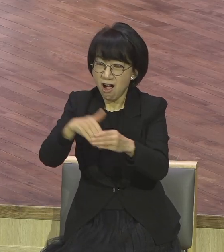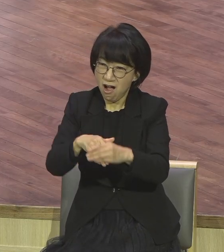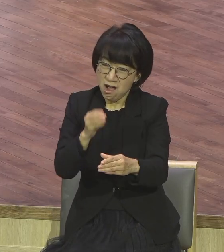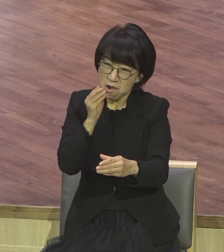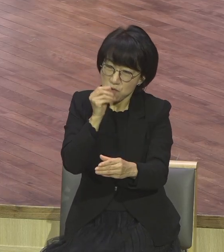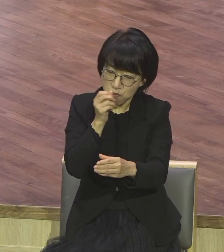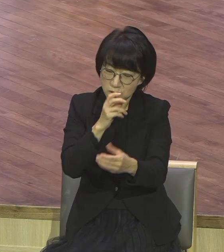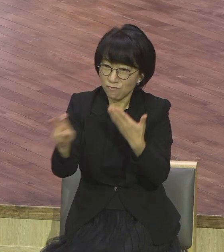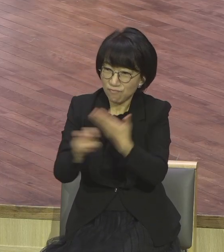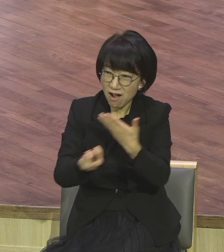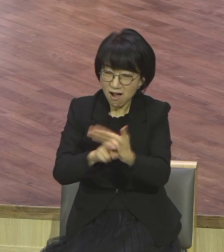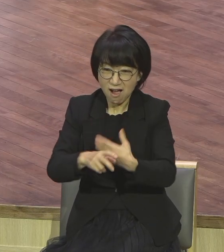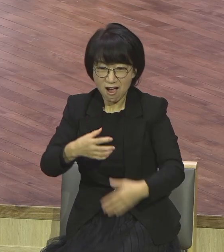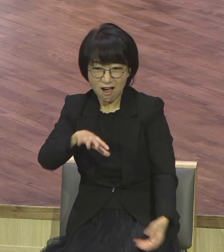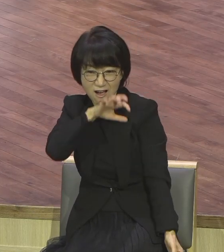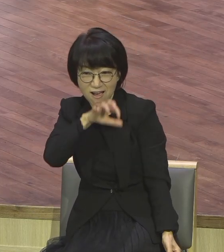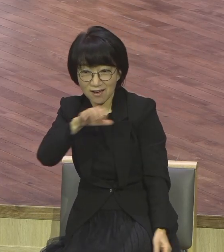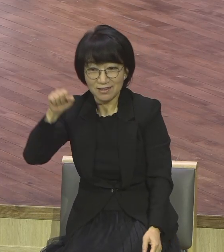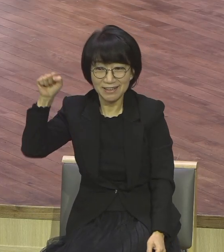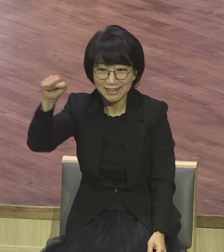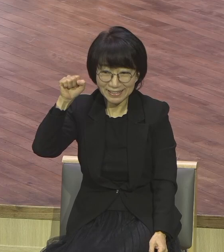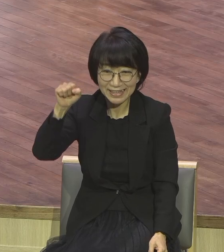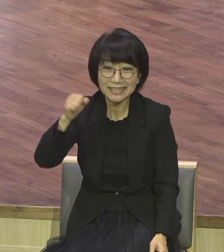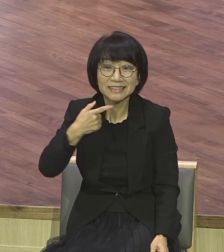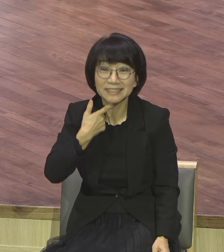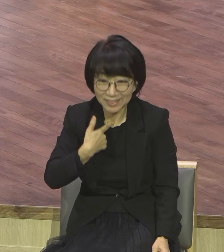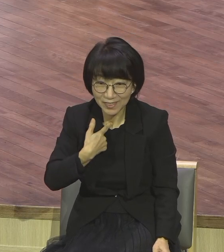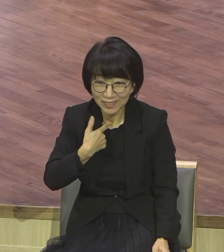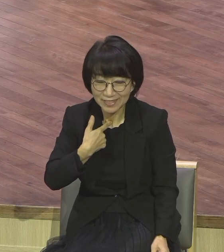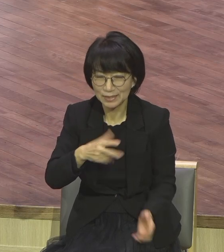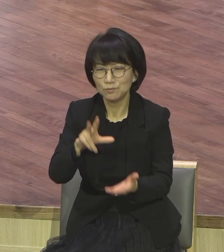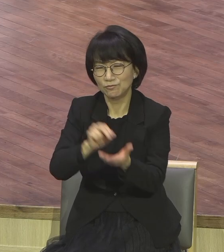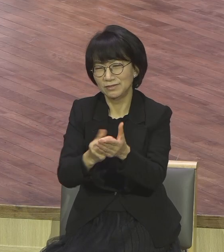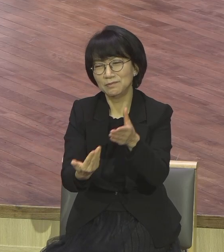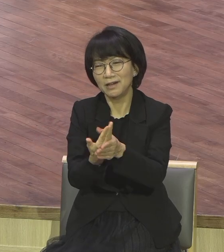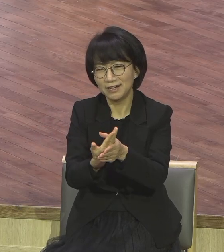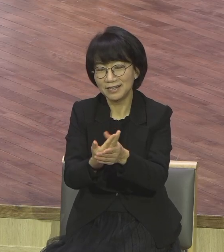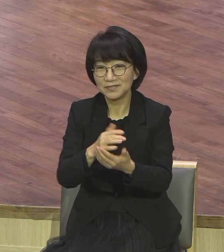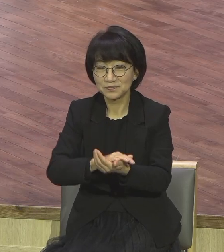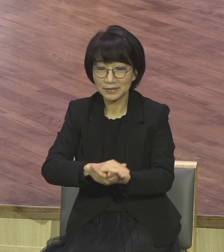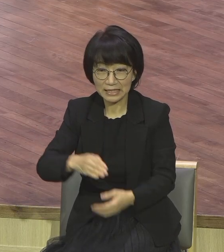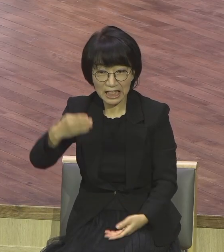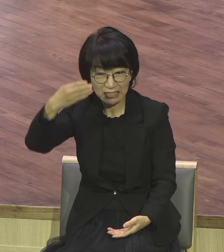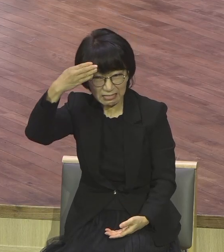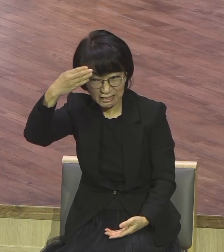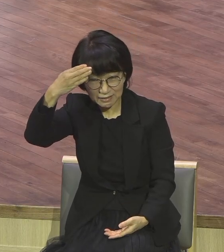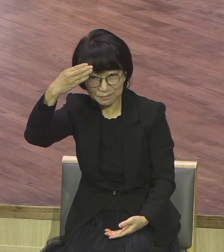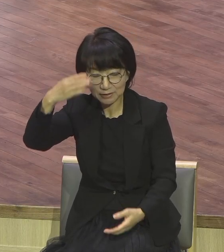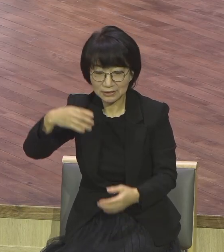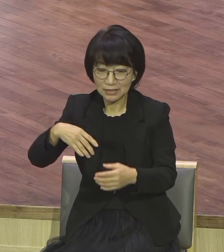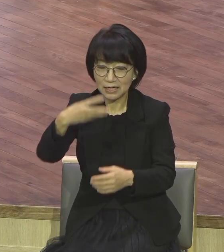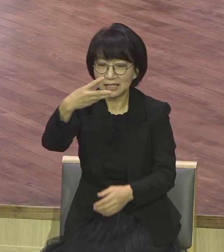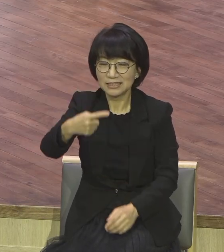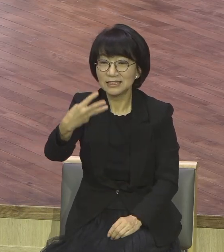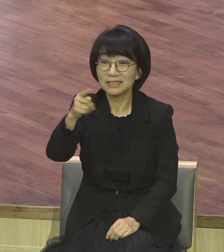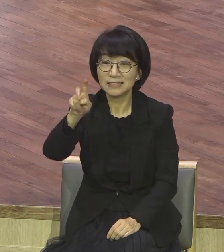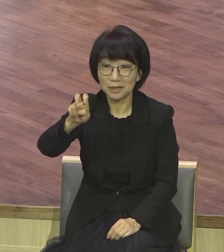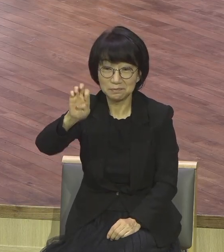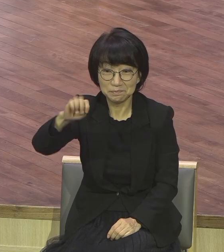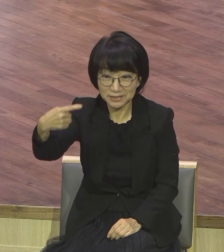많은 이슈가 지금 발생하고 있습니다. 트럼프의 기존 트럼프는 기존 질서를 모여 다